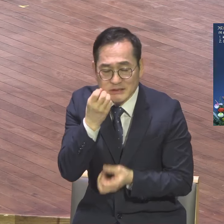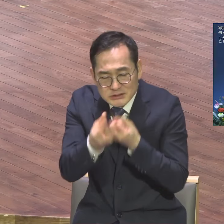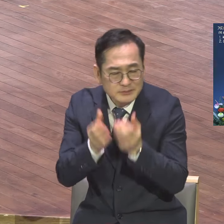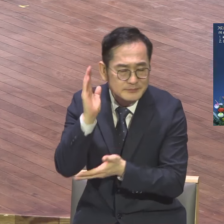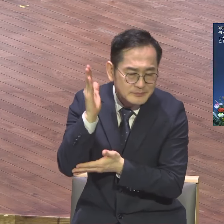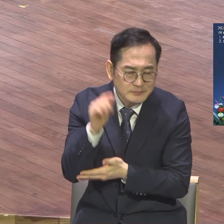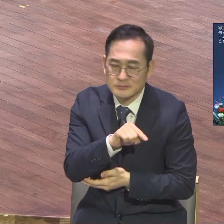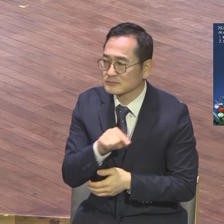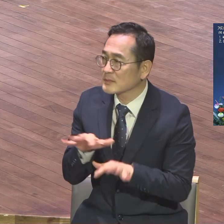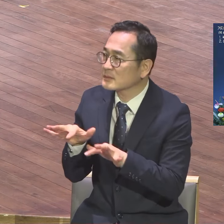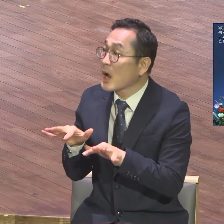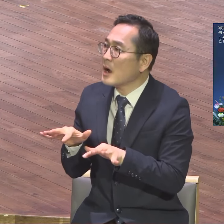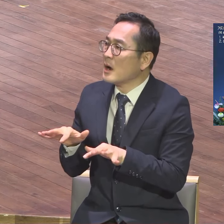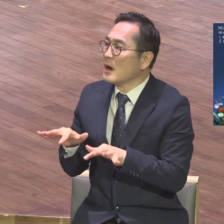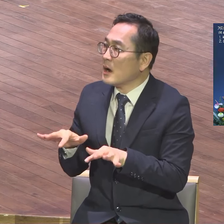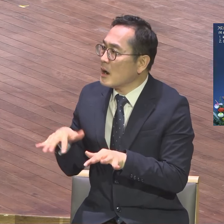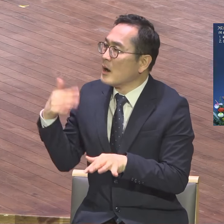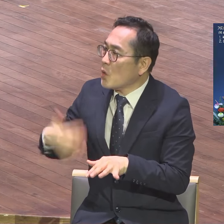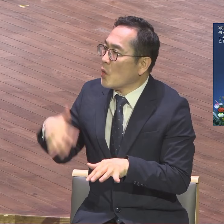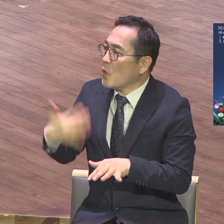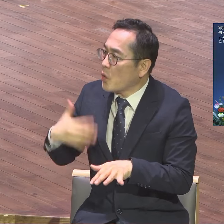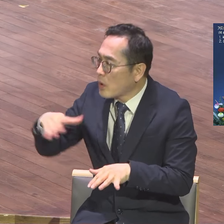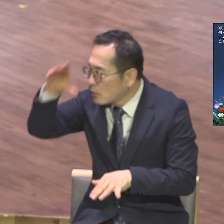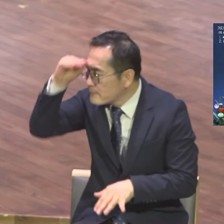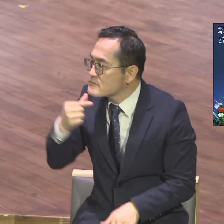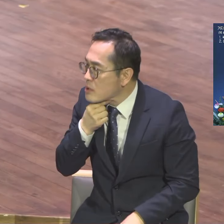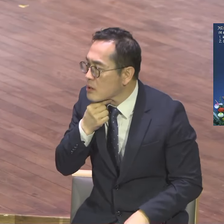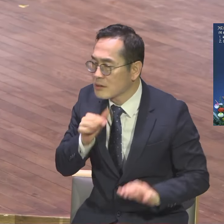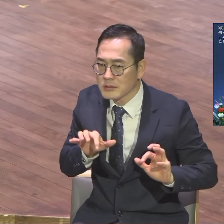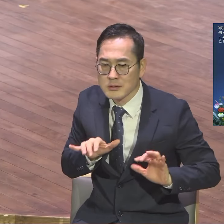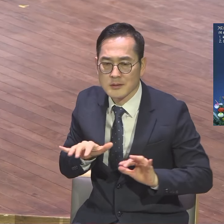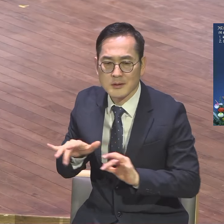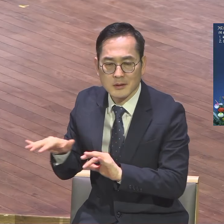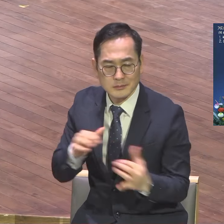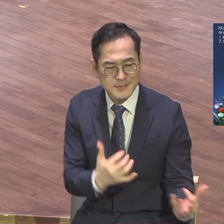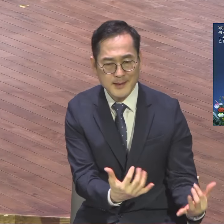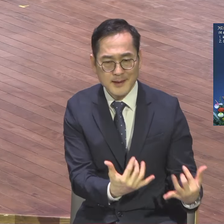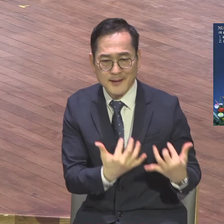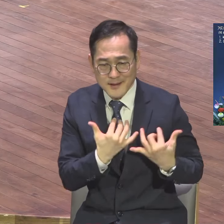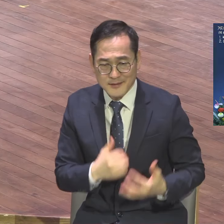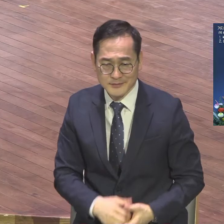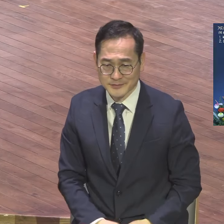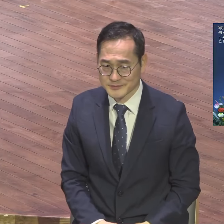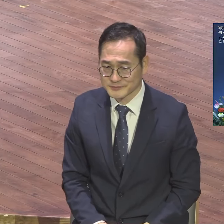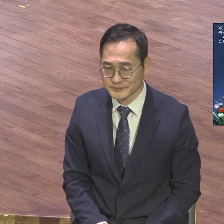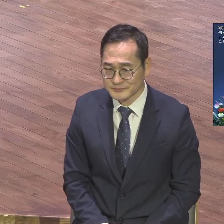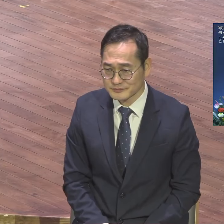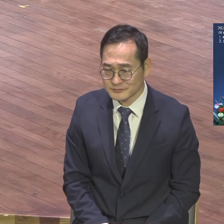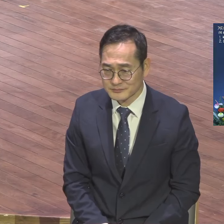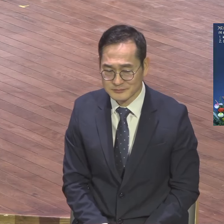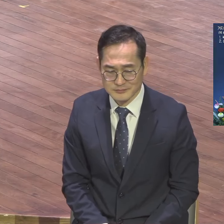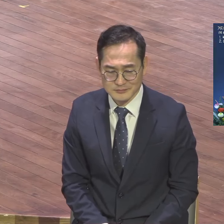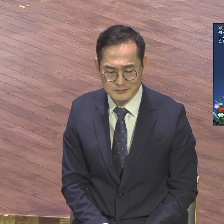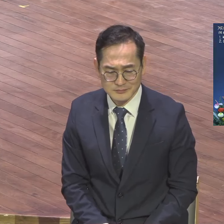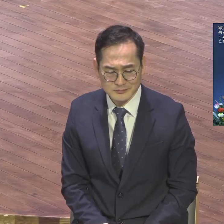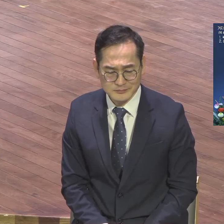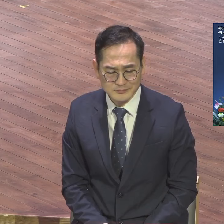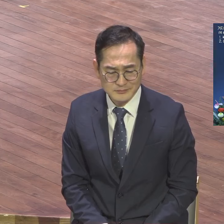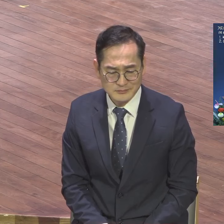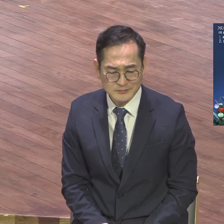쫄쫄쫄쫄. 따라오세요. 교육자 중에도요. 메시지 있고 처음인 사람은요. 제자들이 생겨가지고 막 차 갔다 오고 운전할 필요가 없어 갔다 대고